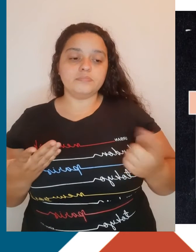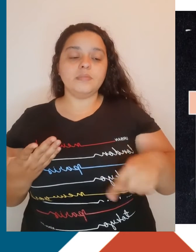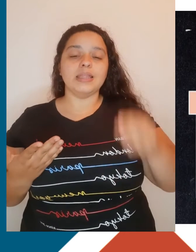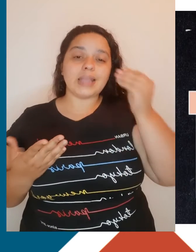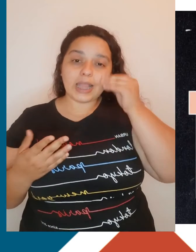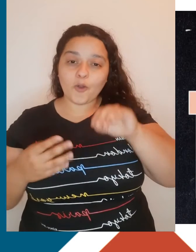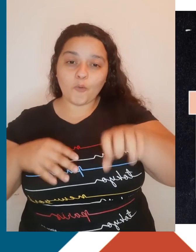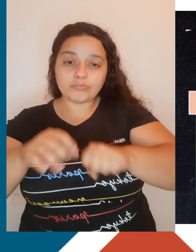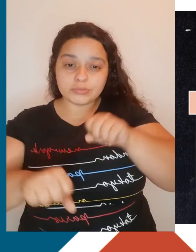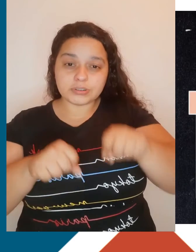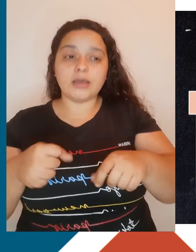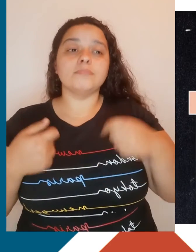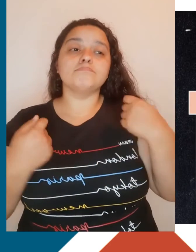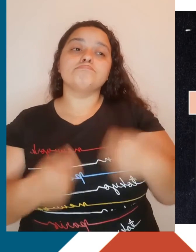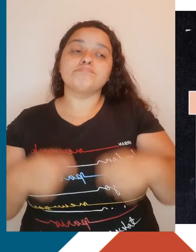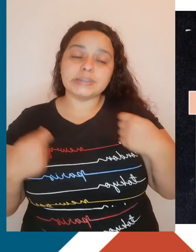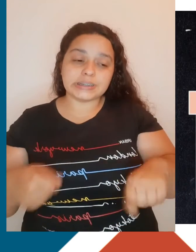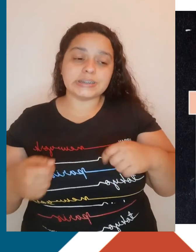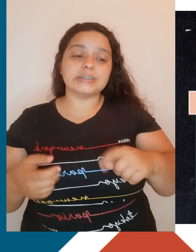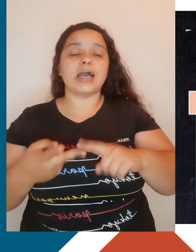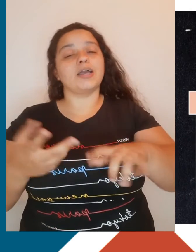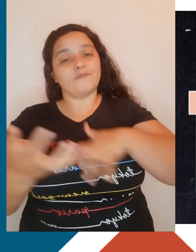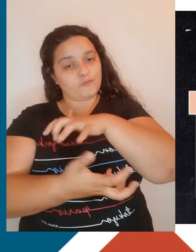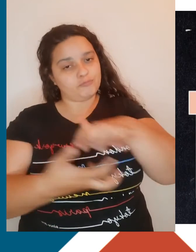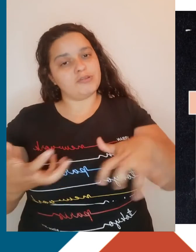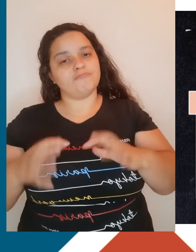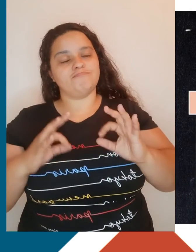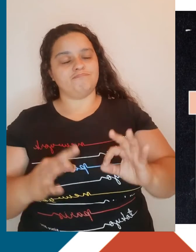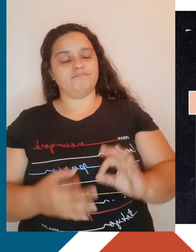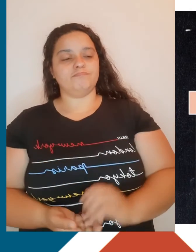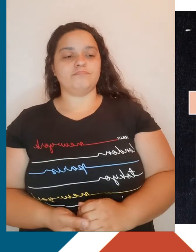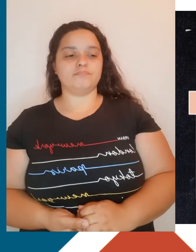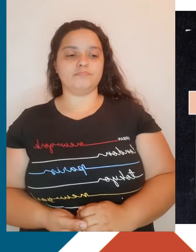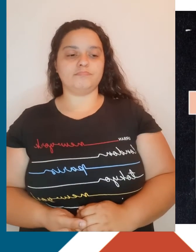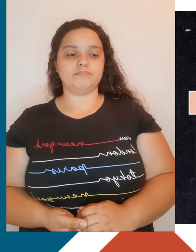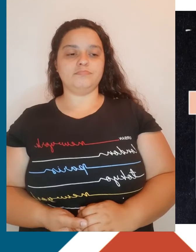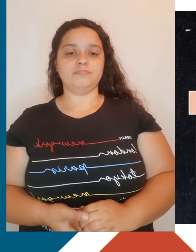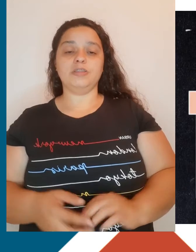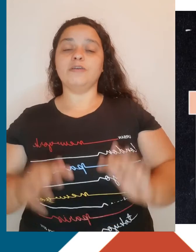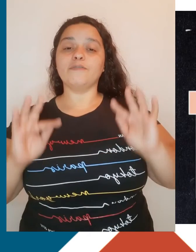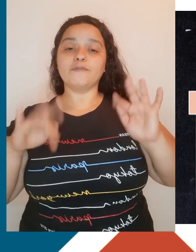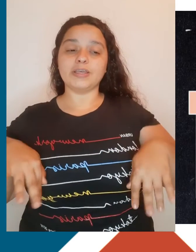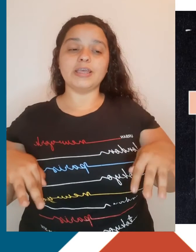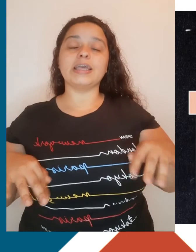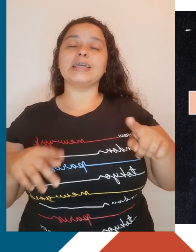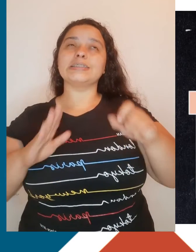isso, seria necessária uma revolução. Por fim, surgiu também no século XIX, o